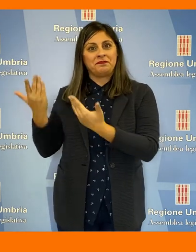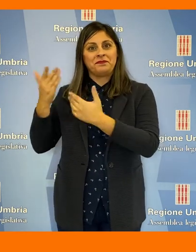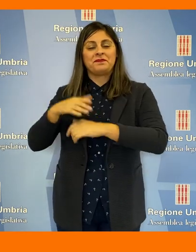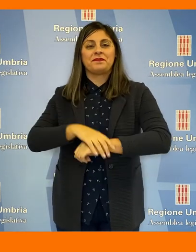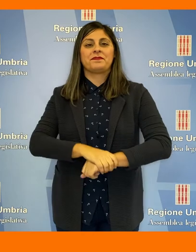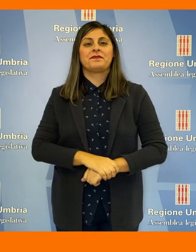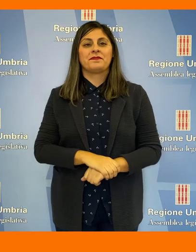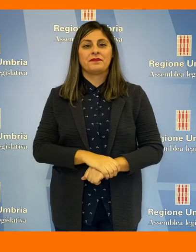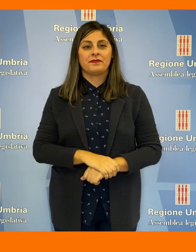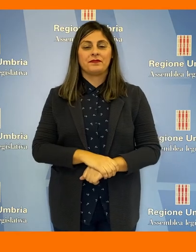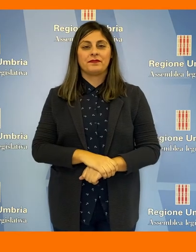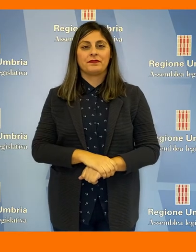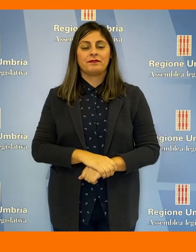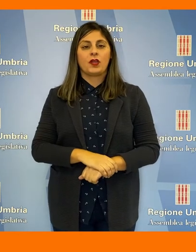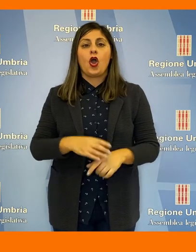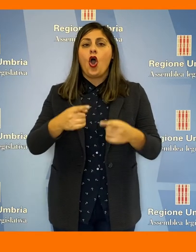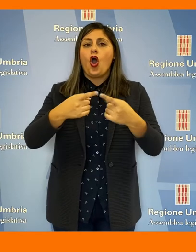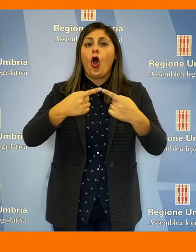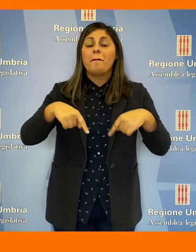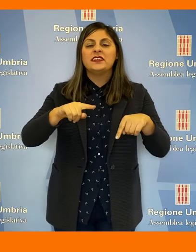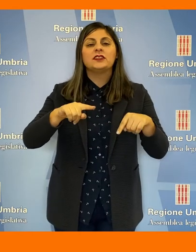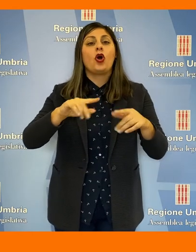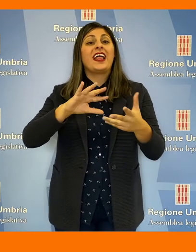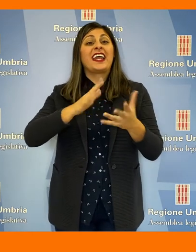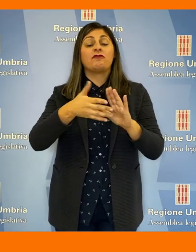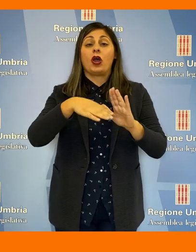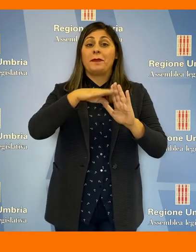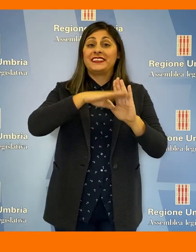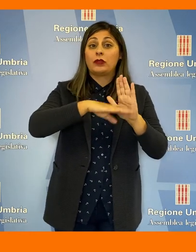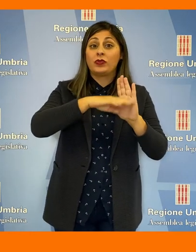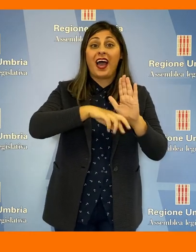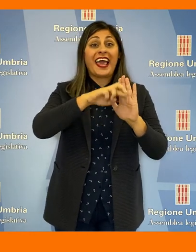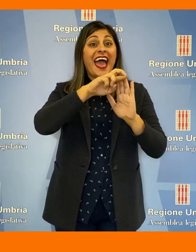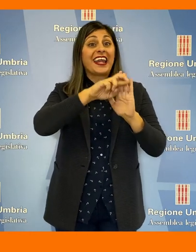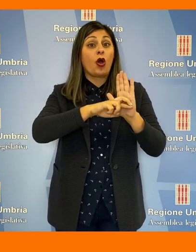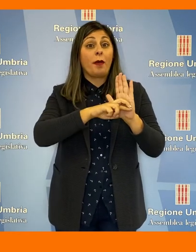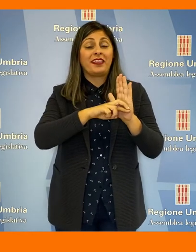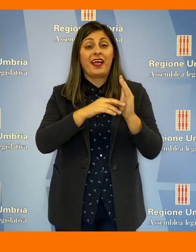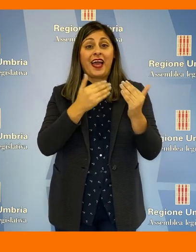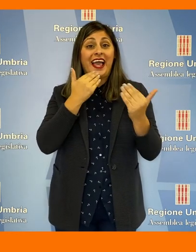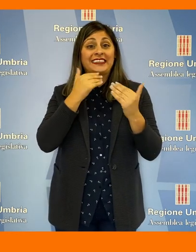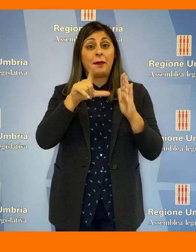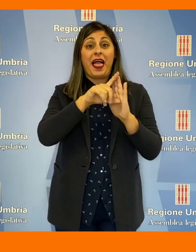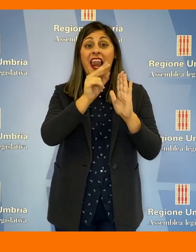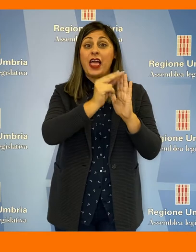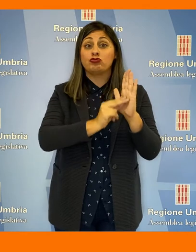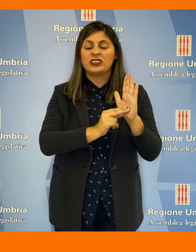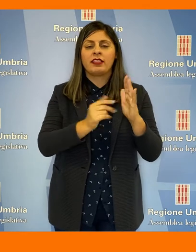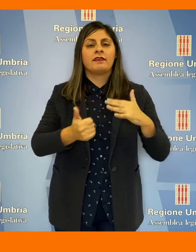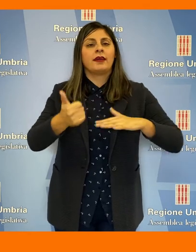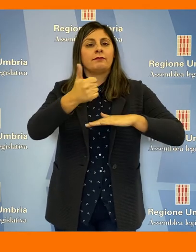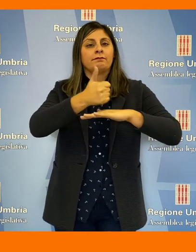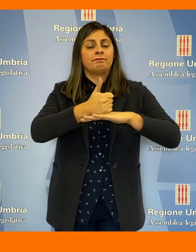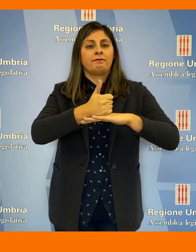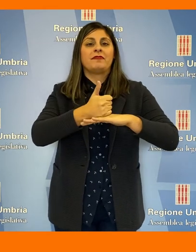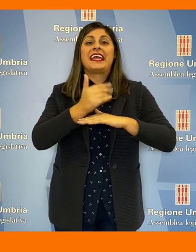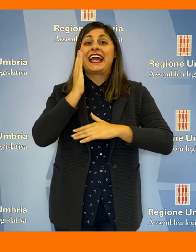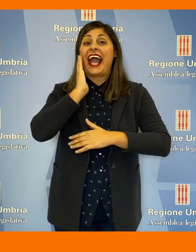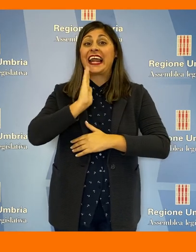Vediamo. La Commissione per le Riforme Statutarie e Regolamentari dell'Assemblea Legislativa, presieduta